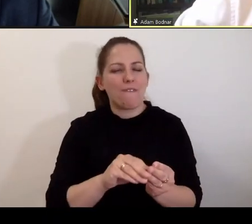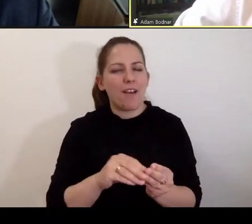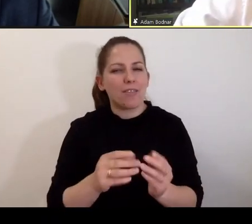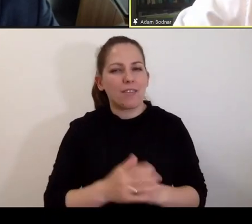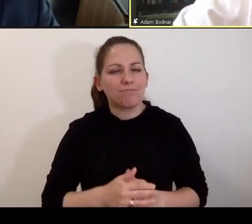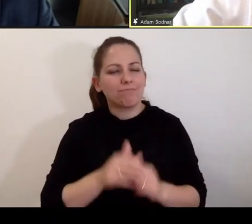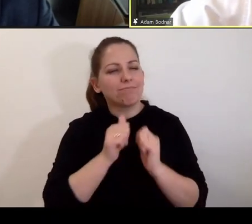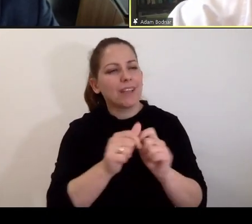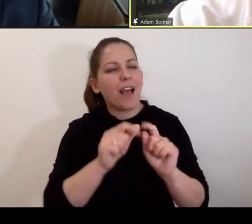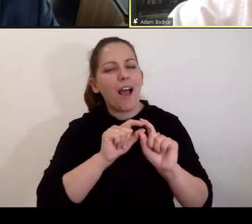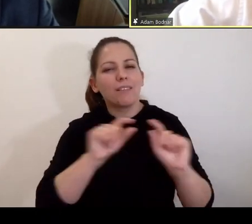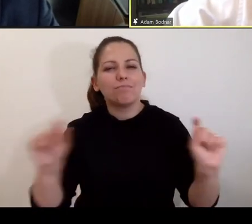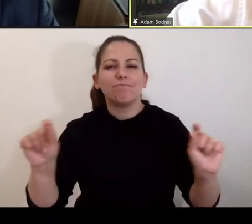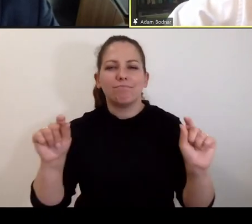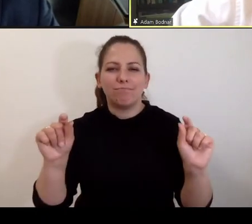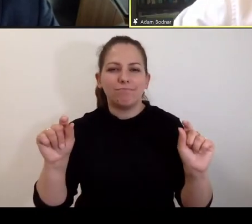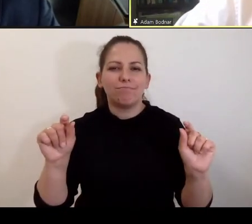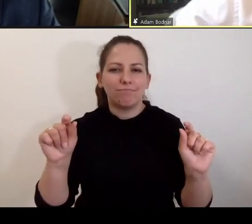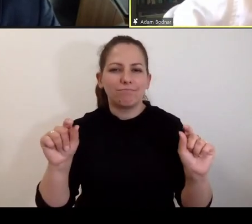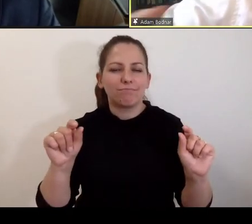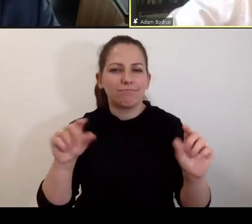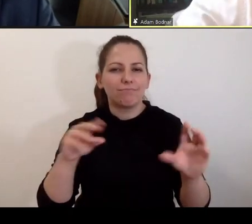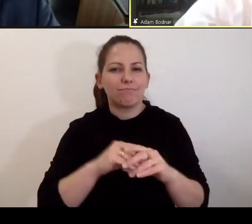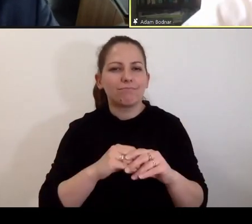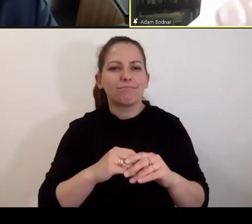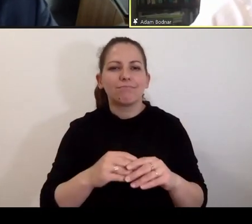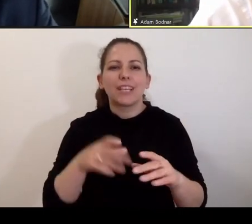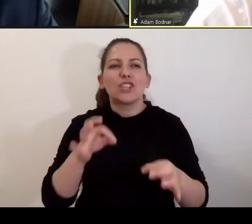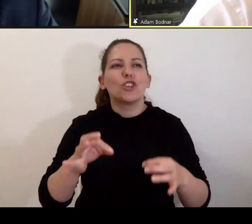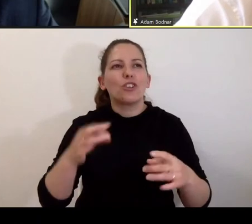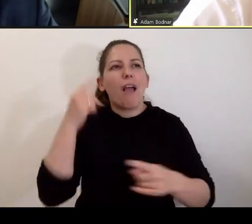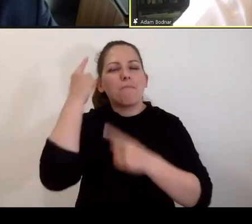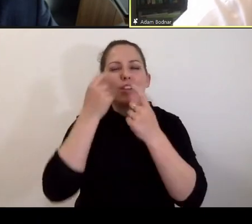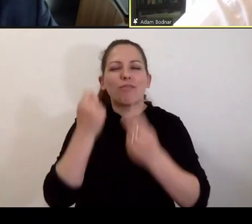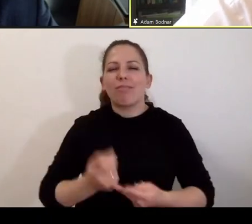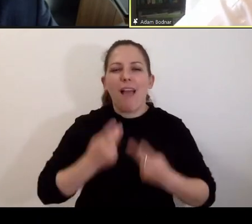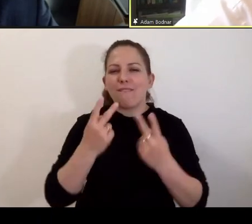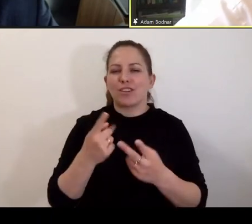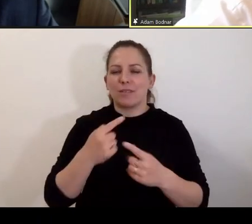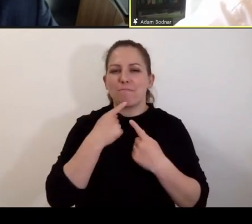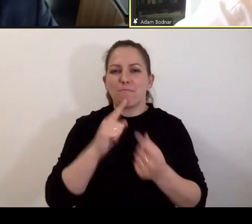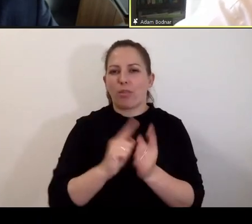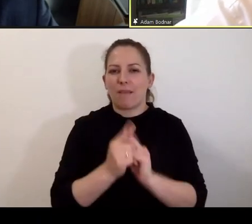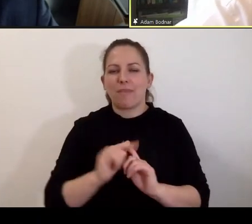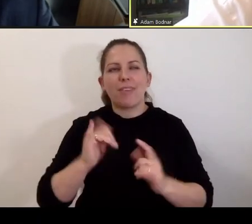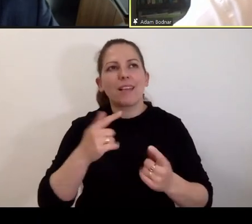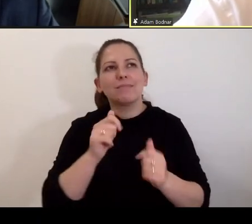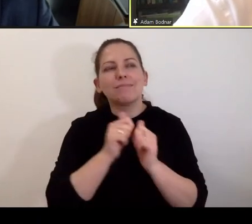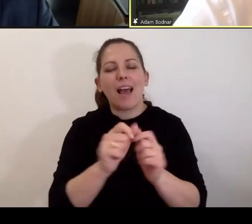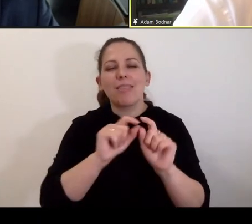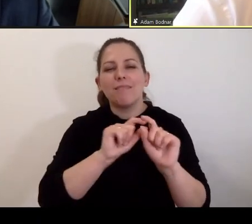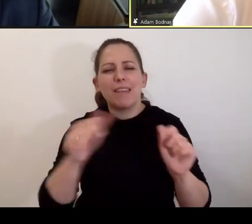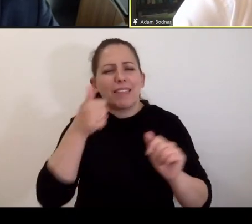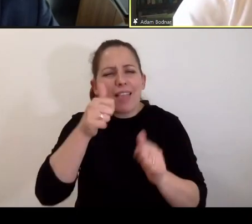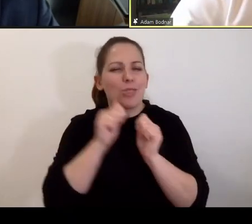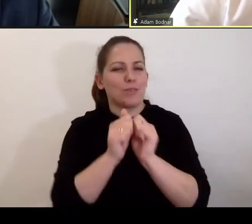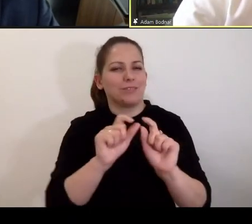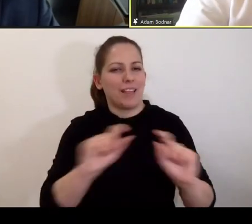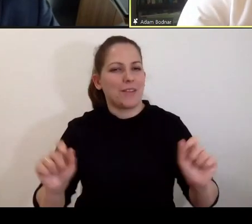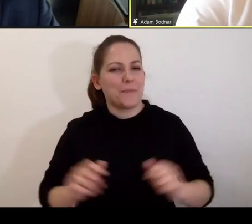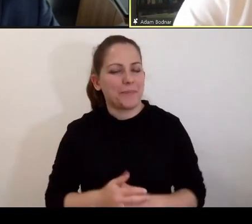stanowi kredo tego naszego dzisiejszego spotkania. Jakie to byłoby zdanie? Gdyby miało być tylko jedno.